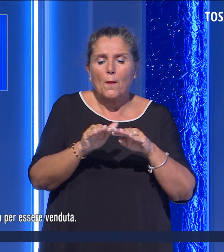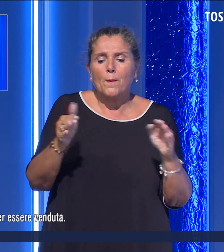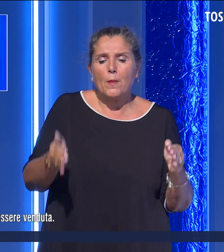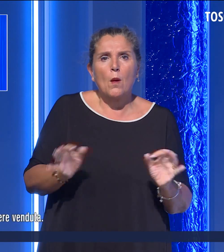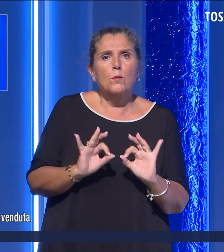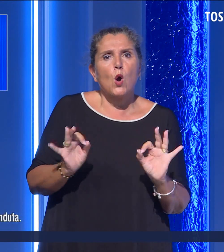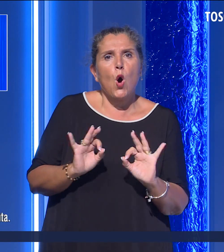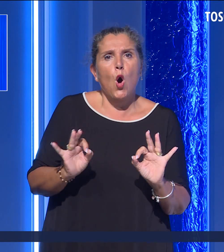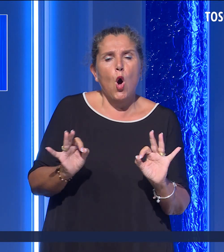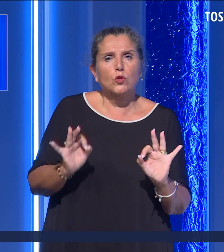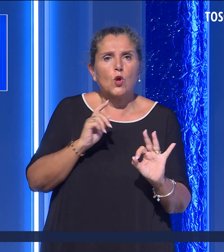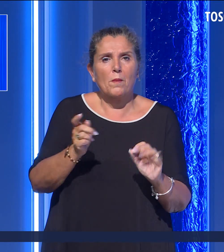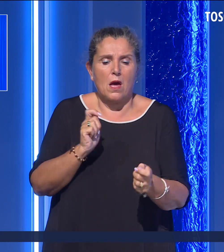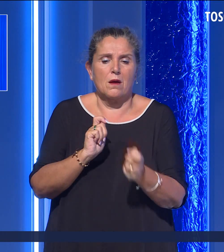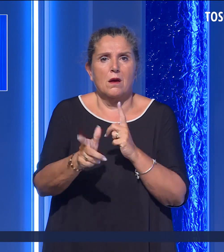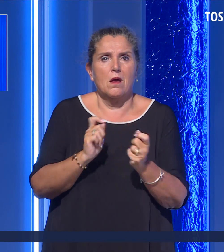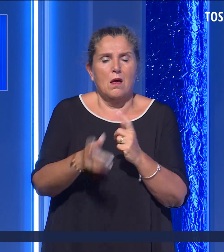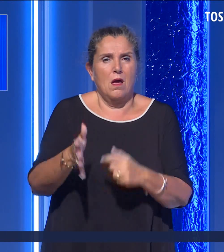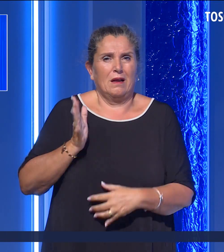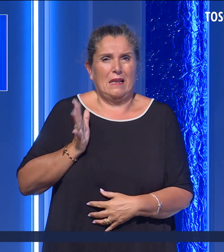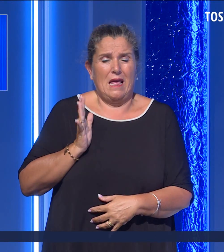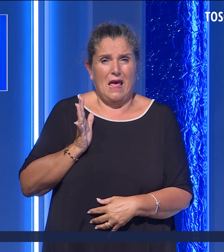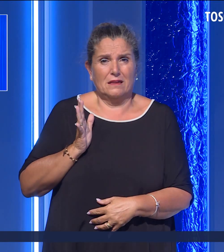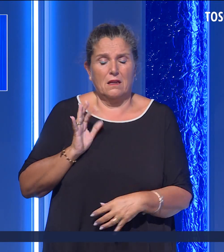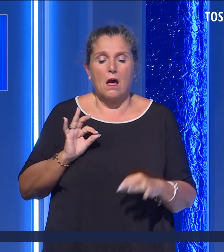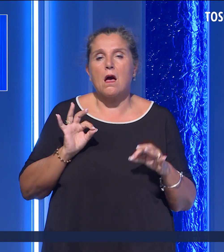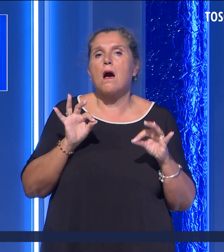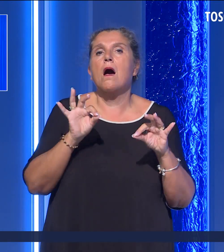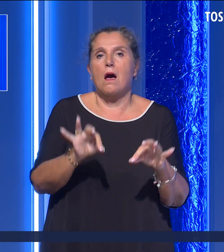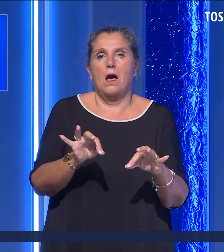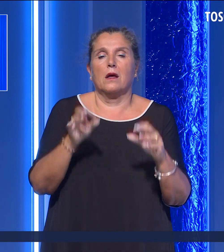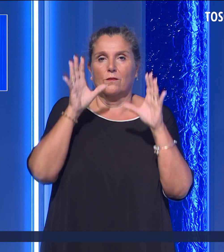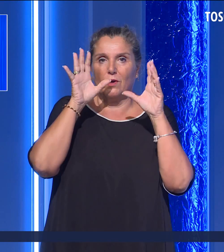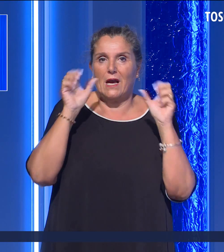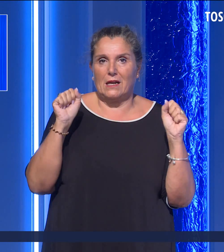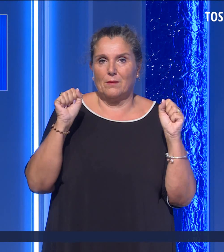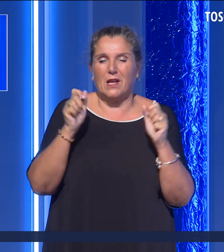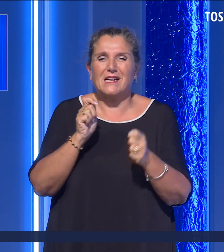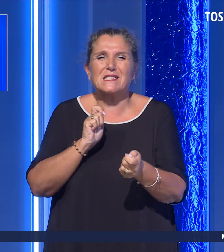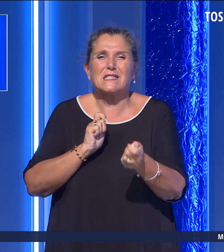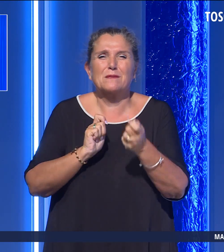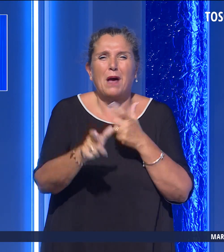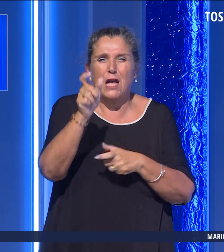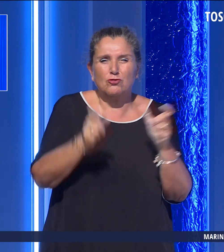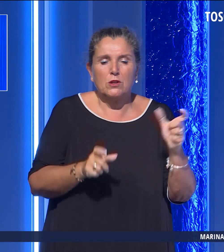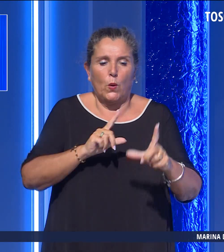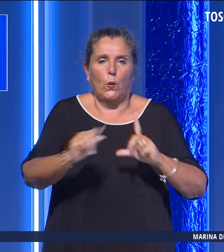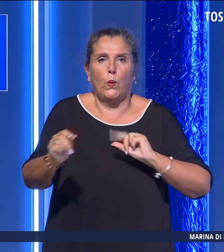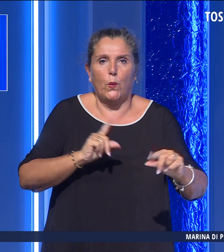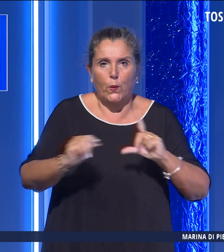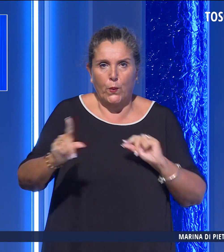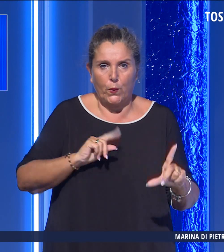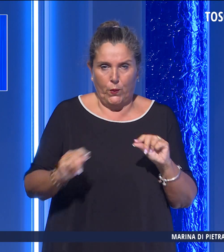allestito in attesa dei clienti. All'arrivo dei carabinieri gli spacciatori sono scappati